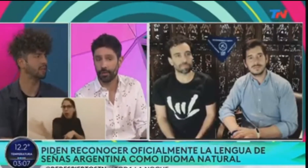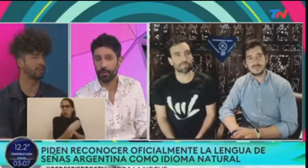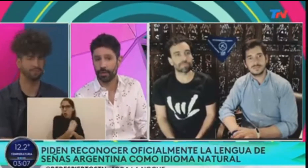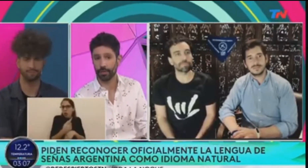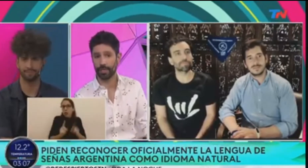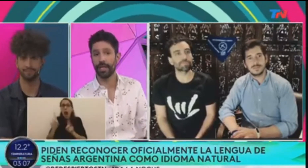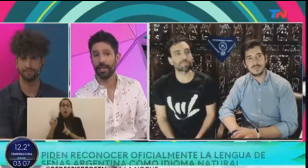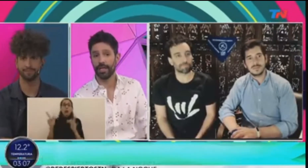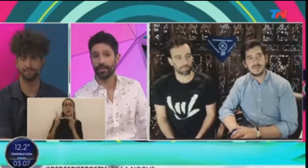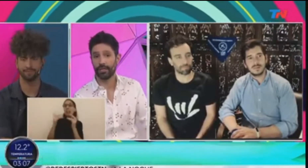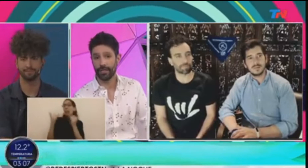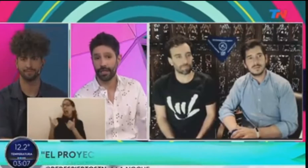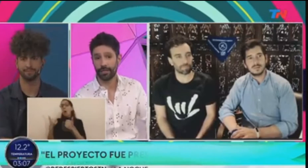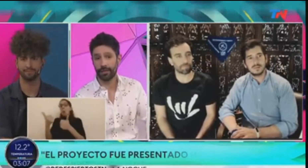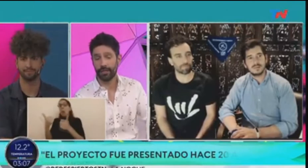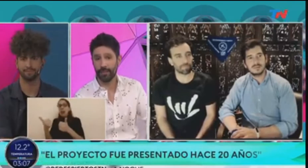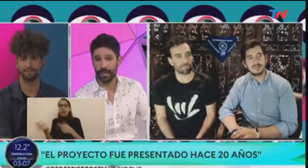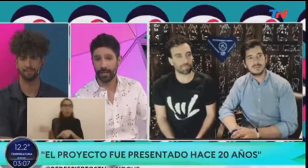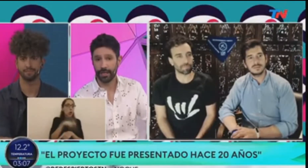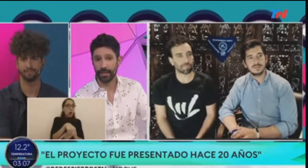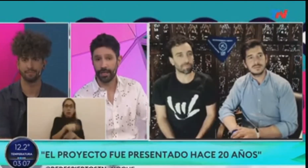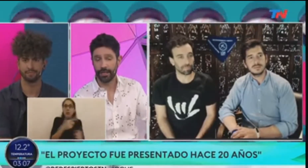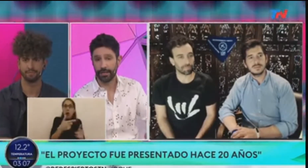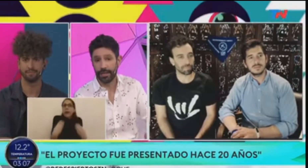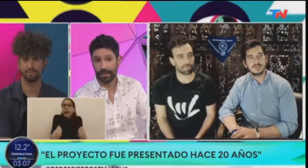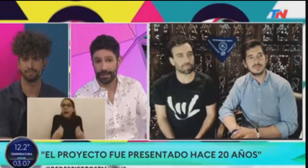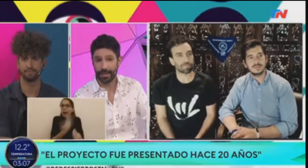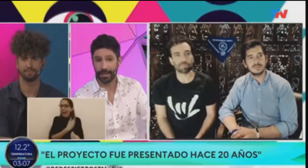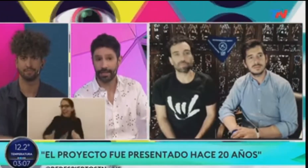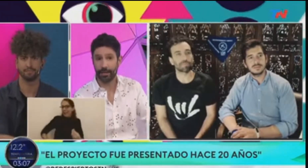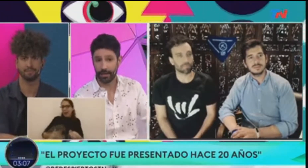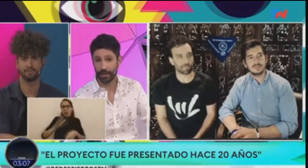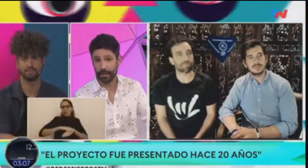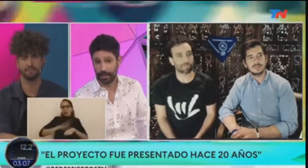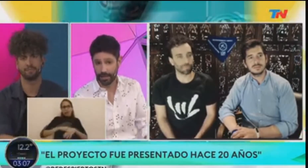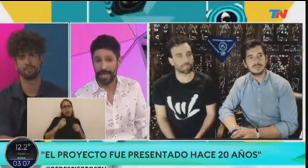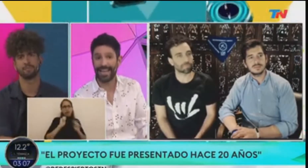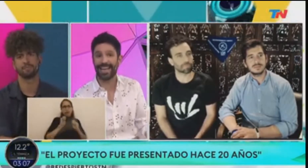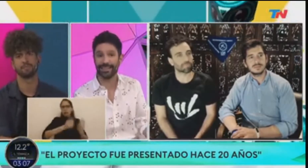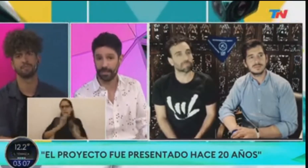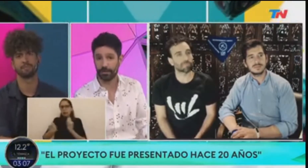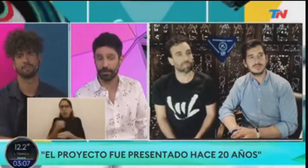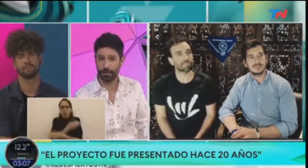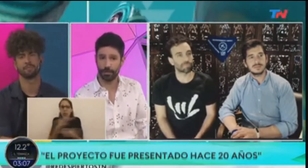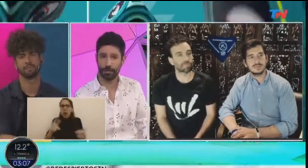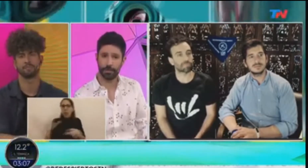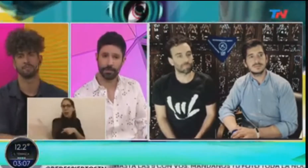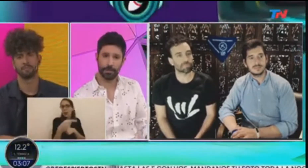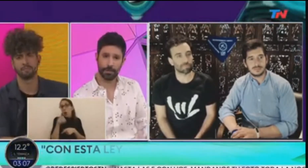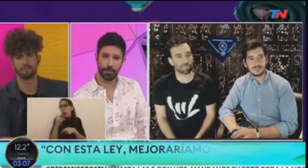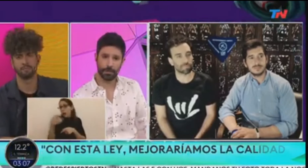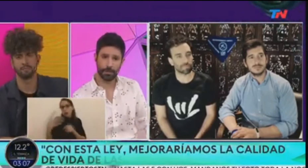garantizado. O sea, eso también tiene que estar garantizado en esa ley, el acceso.